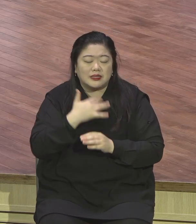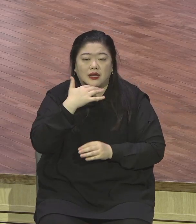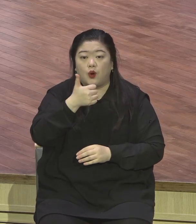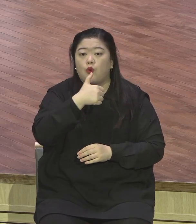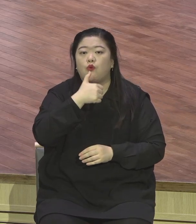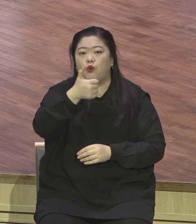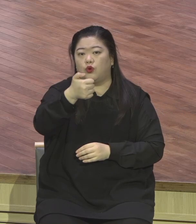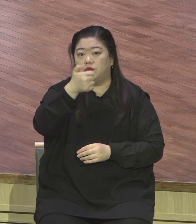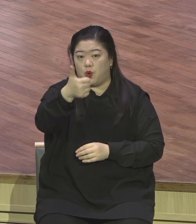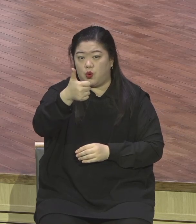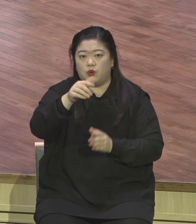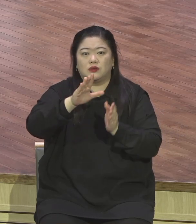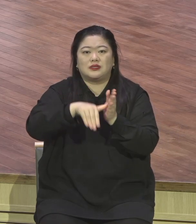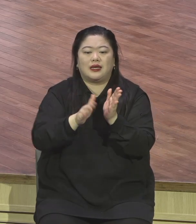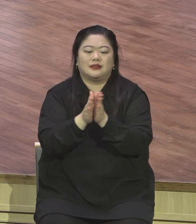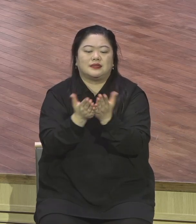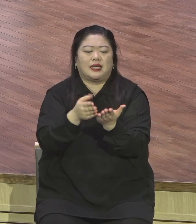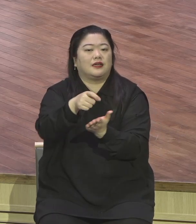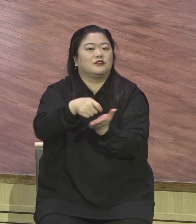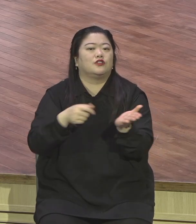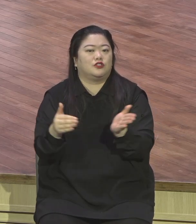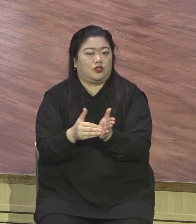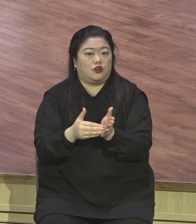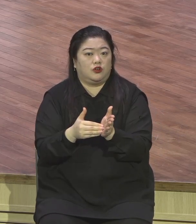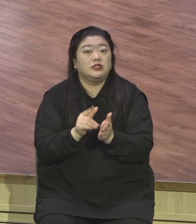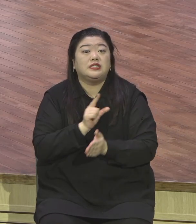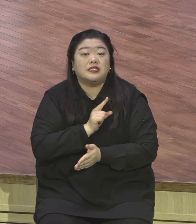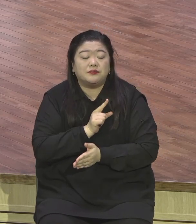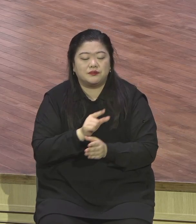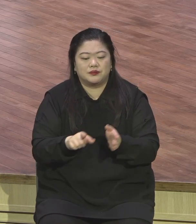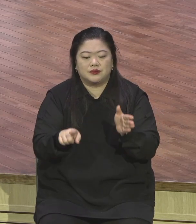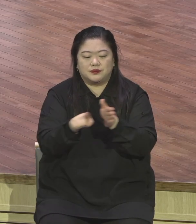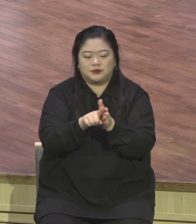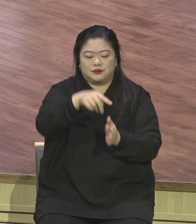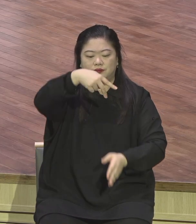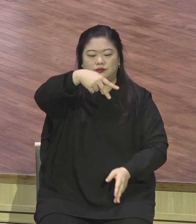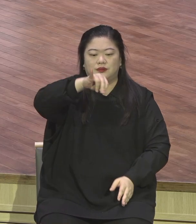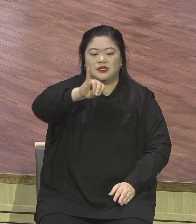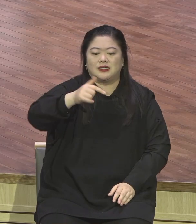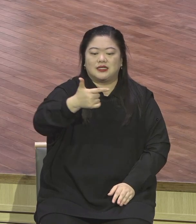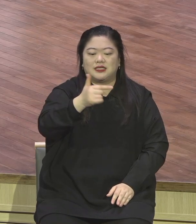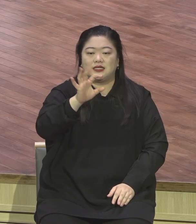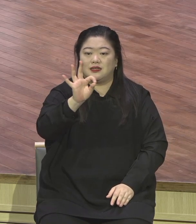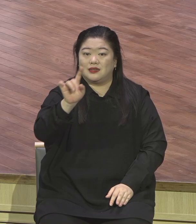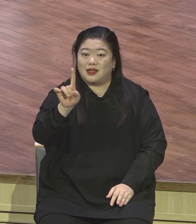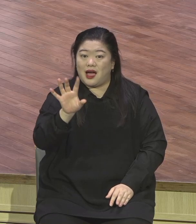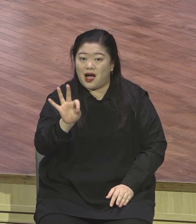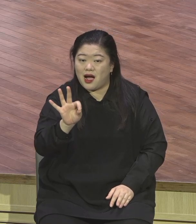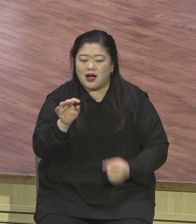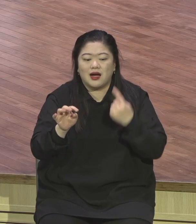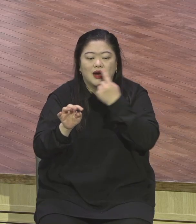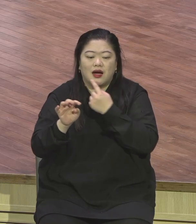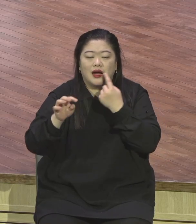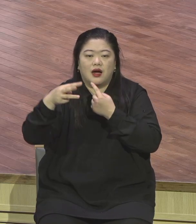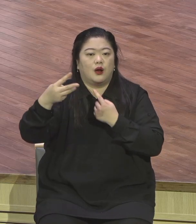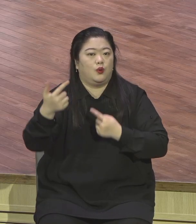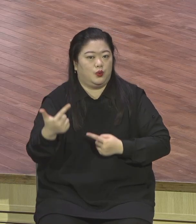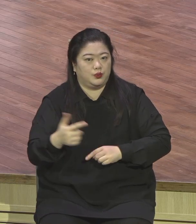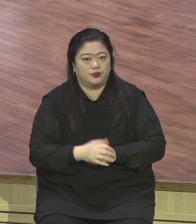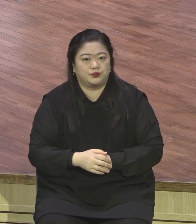그가 센 책이 신앙론이라는 책이에요. 이 신앙론은 책을 썼는데 여기서 이런 고백을 합니다. 내 나이 18세 되던 해에